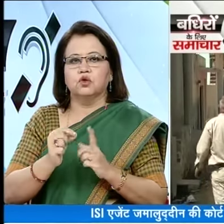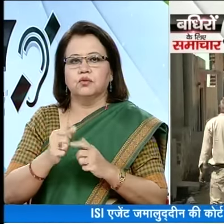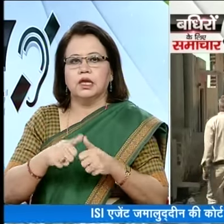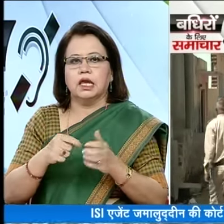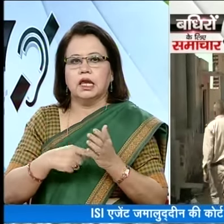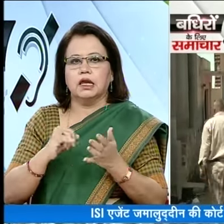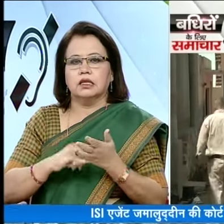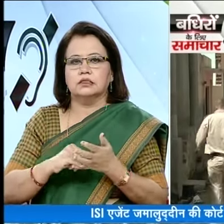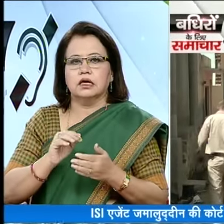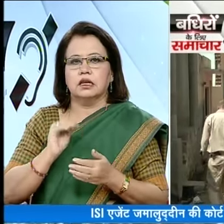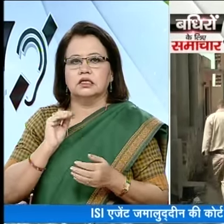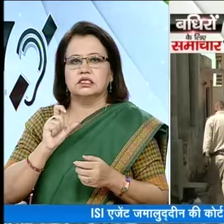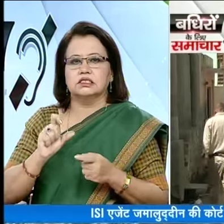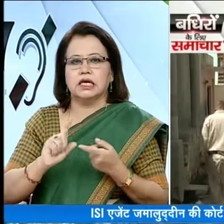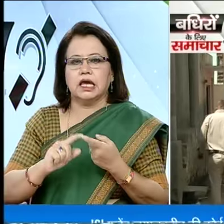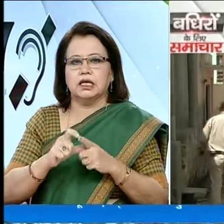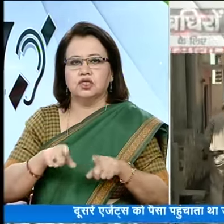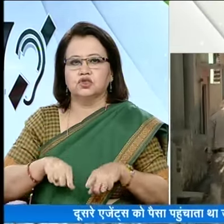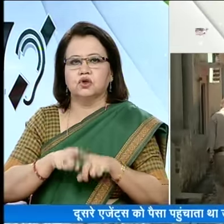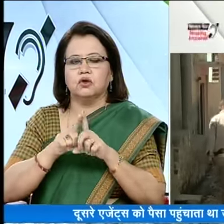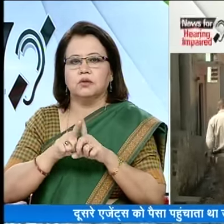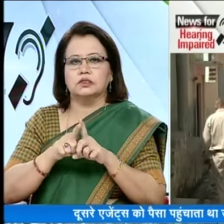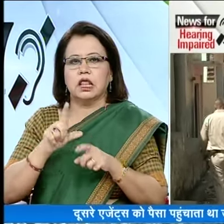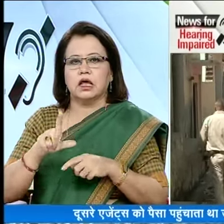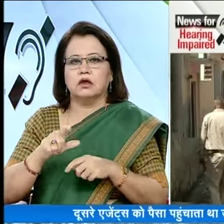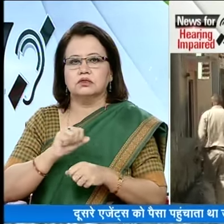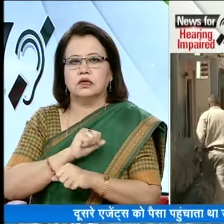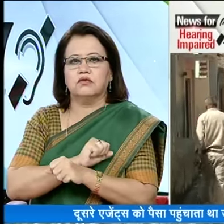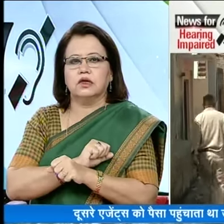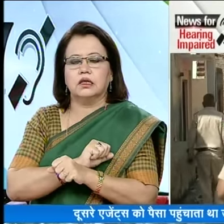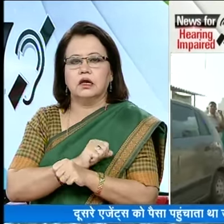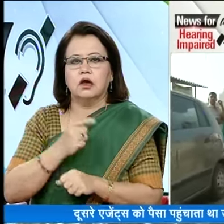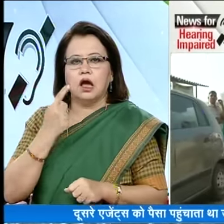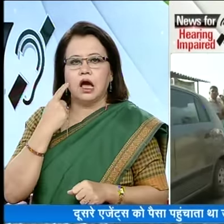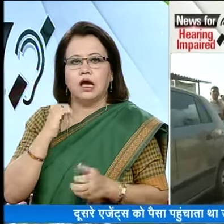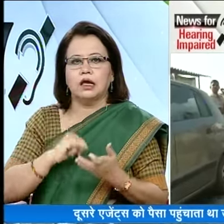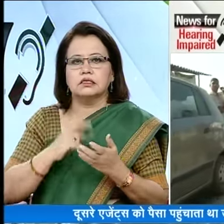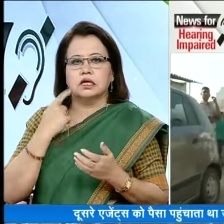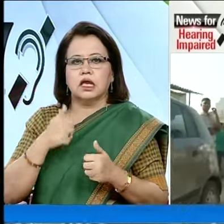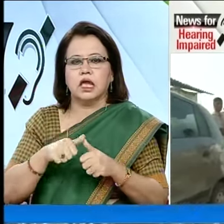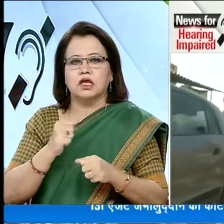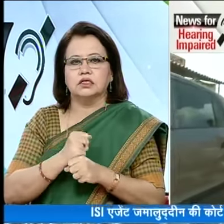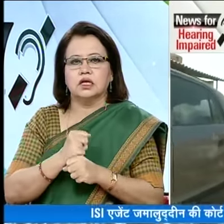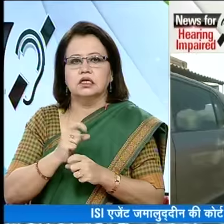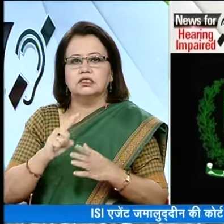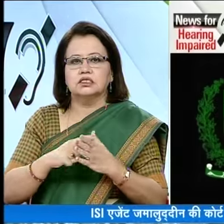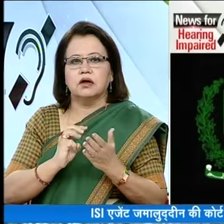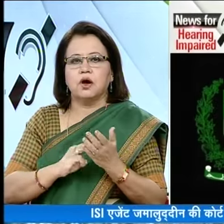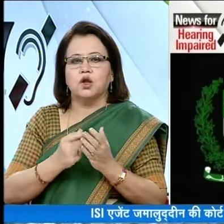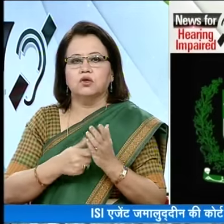यूपी ATS और राजस्तान CID के जॉइंट आपरेशन से लखनव से गिरफतार किये गए ISI एजेंट